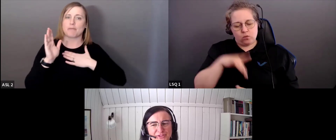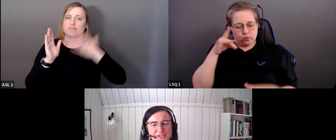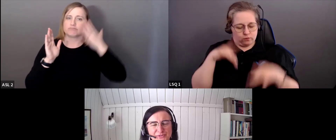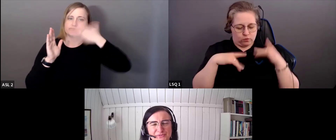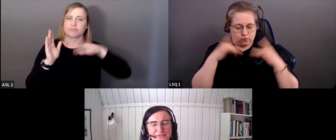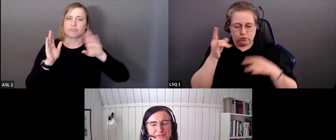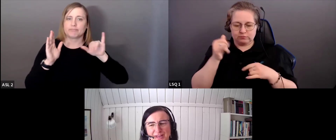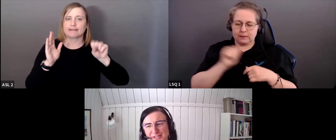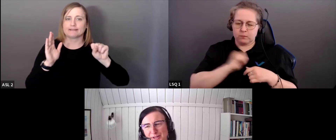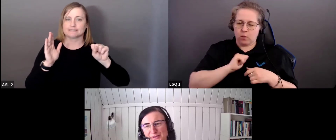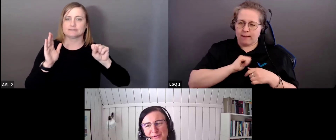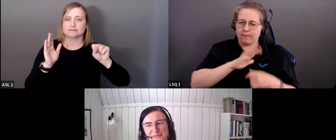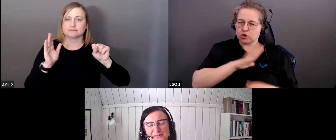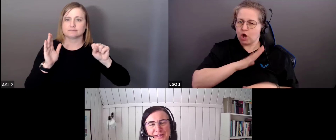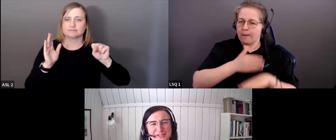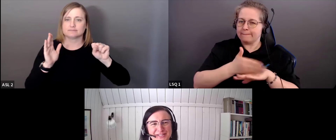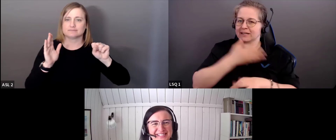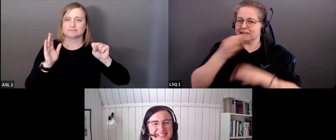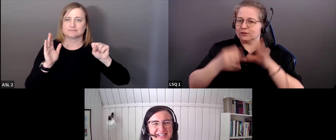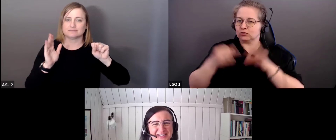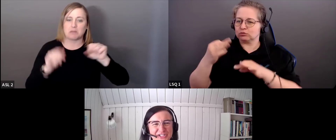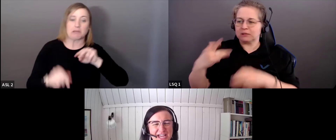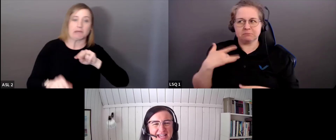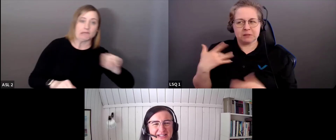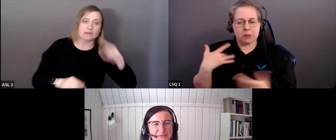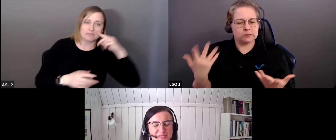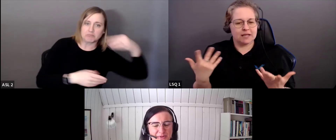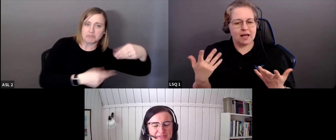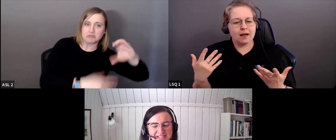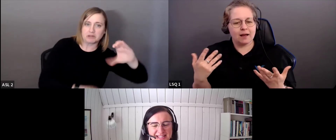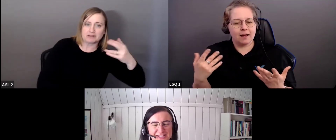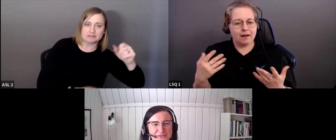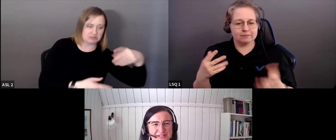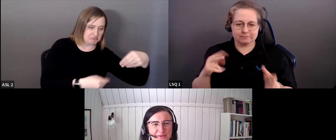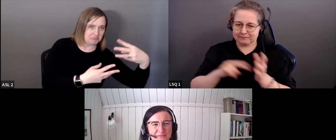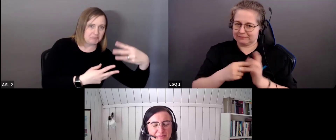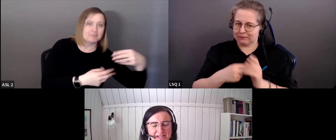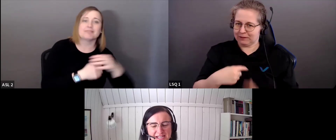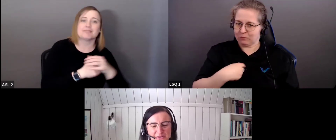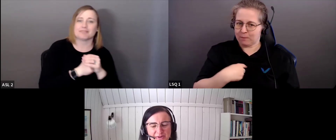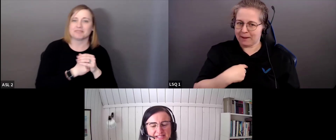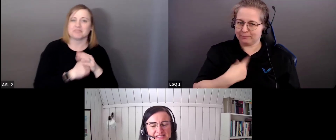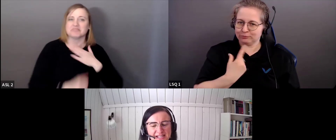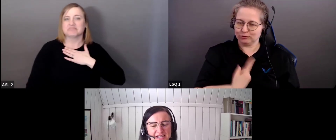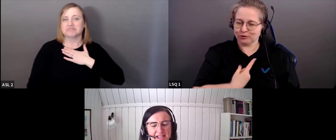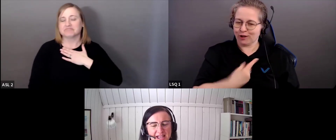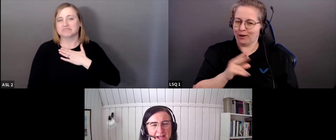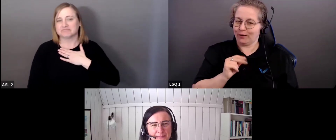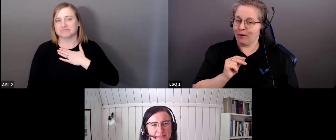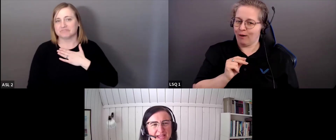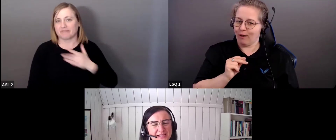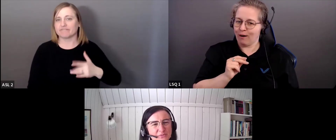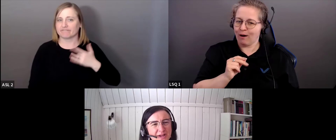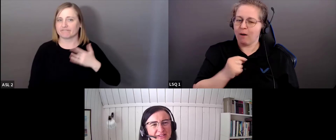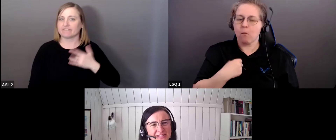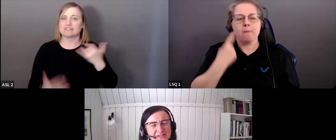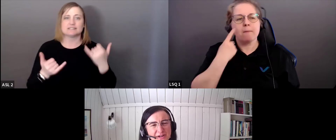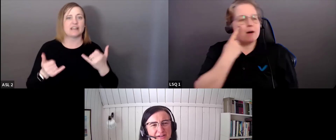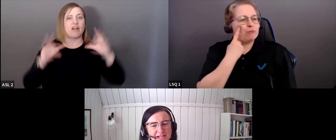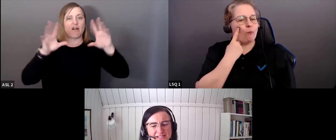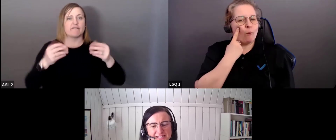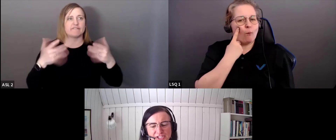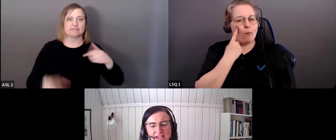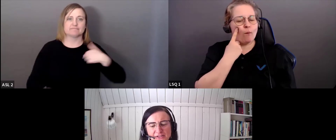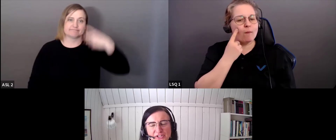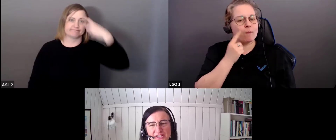avions des préjugés inconscients. J'ai vu que je n'étais pas la seule à penser comme ça. C'est